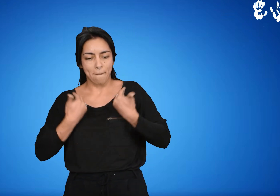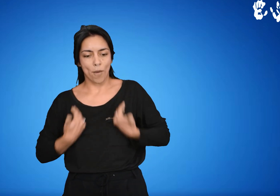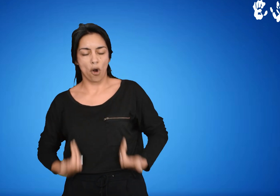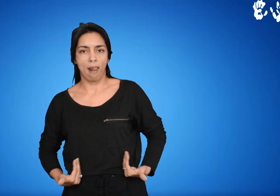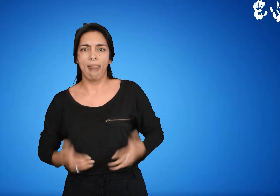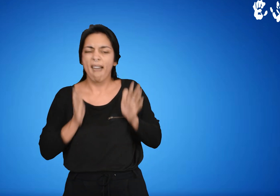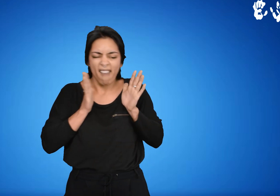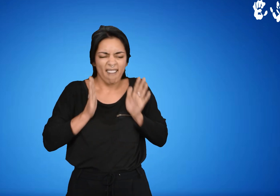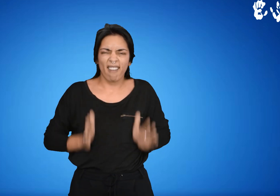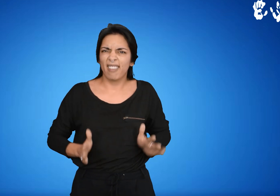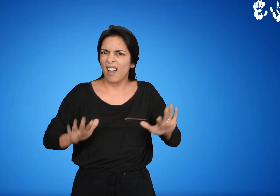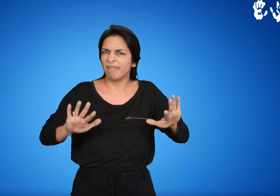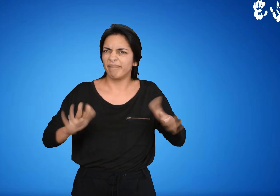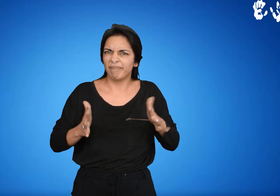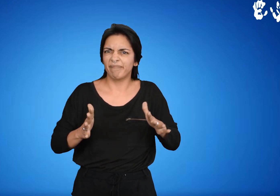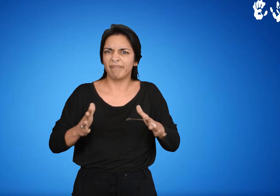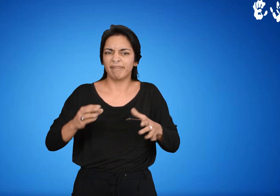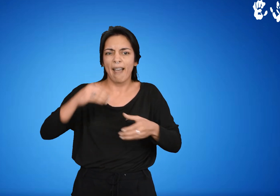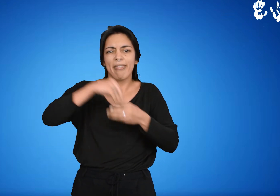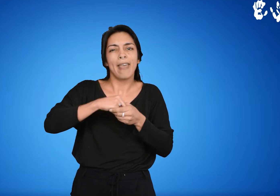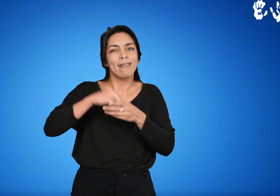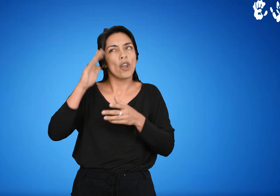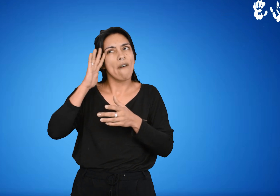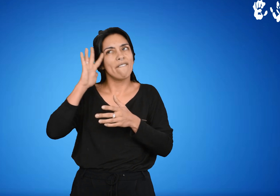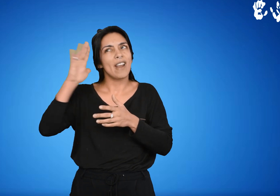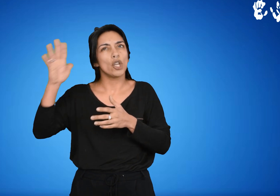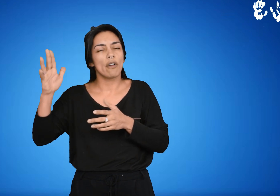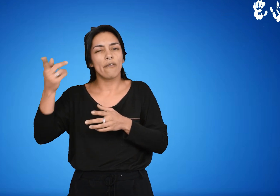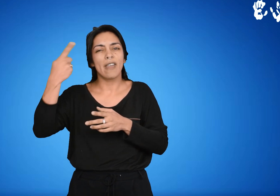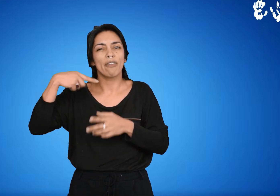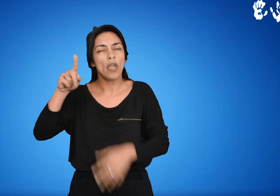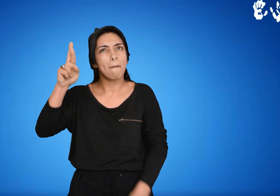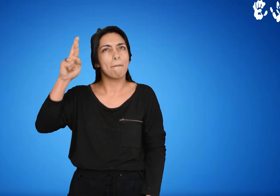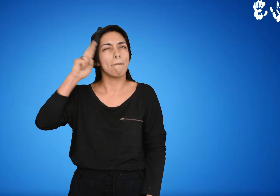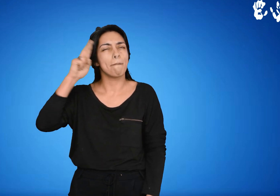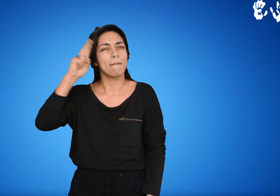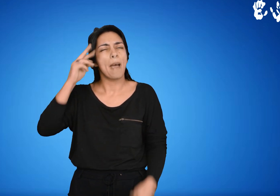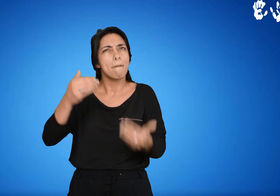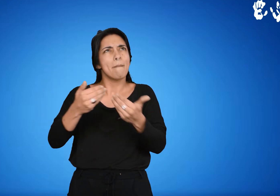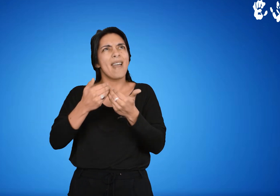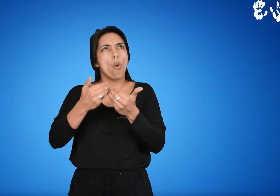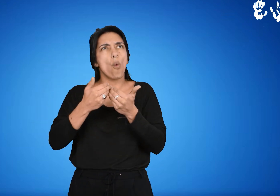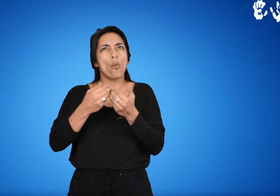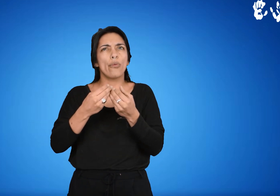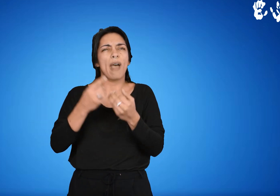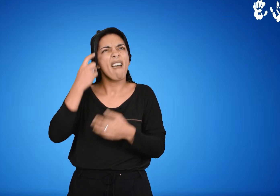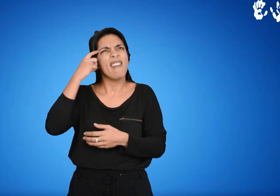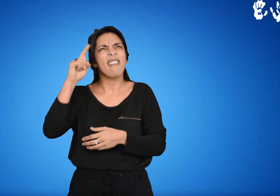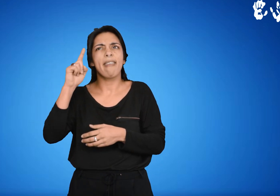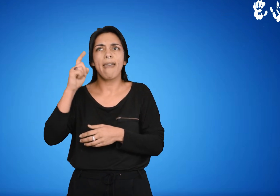equivalente a la que hay entre ética y moral. La ética es una disciplina filosófica y, como tal,